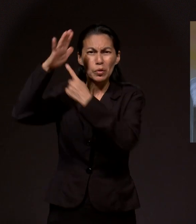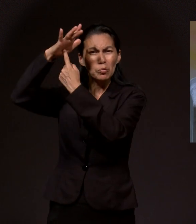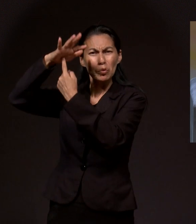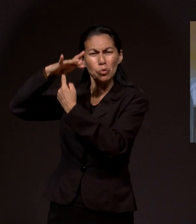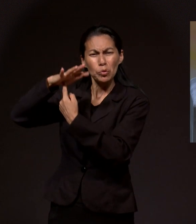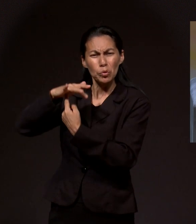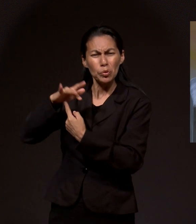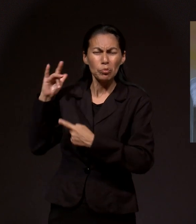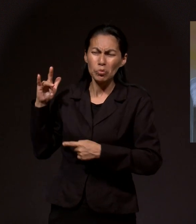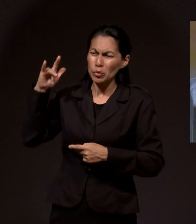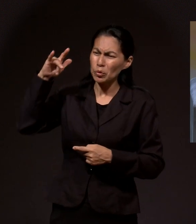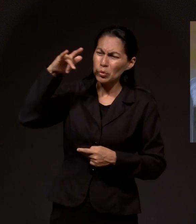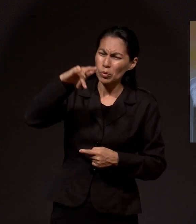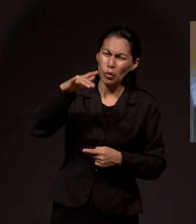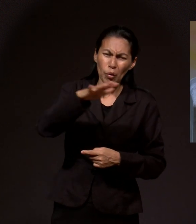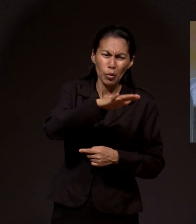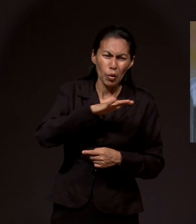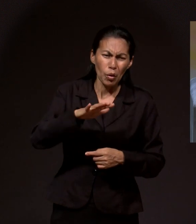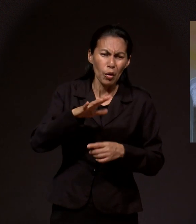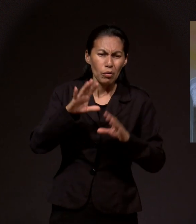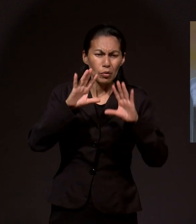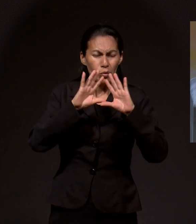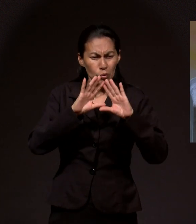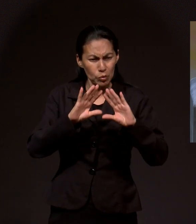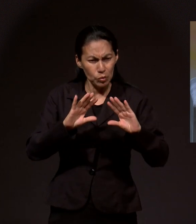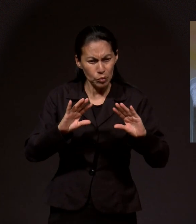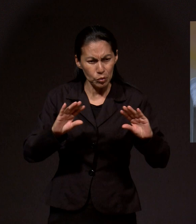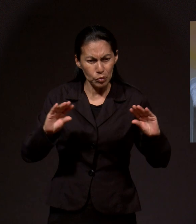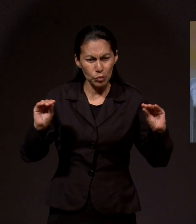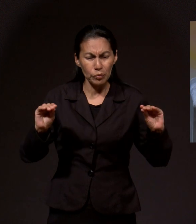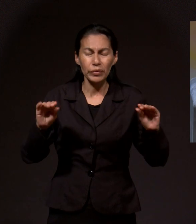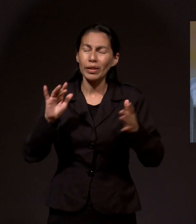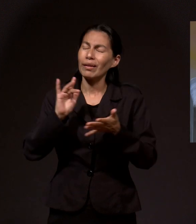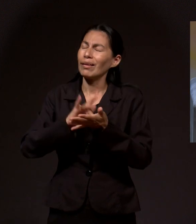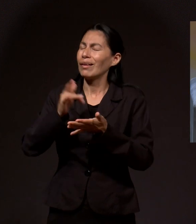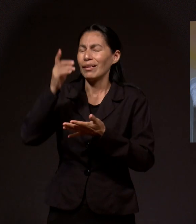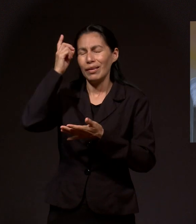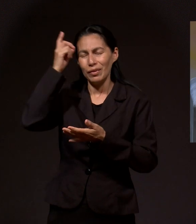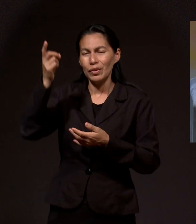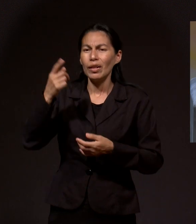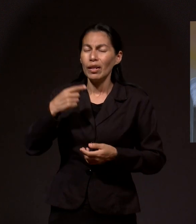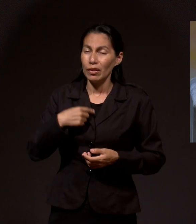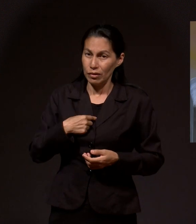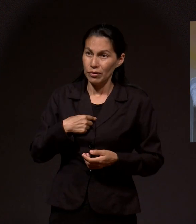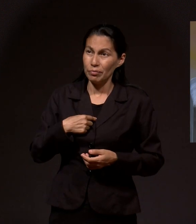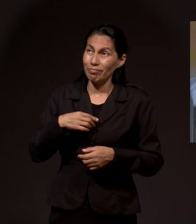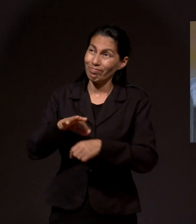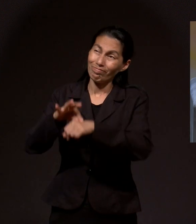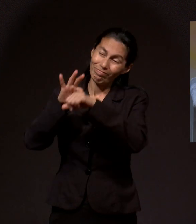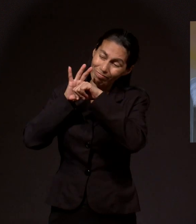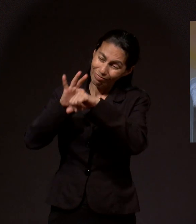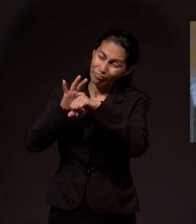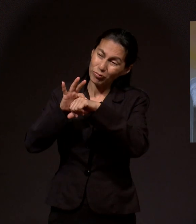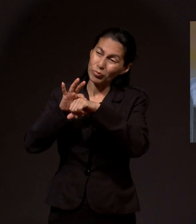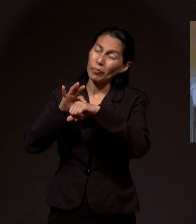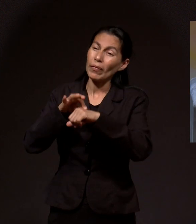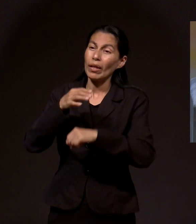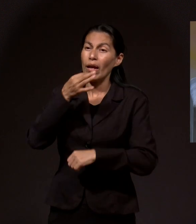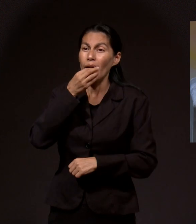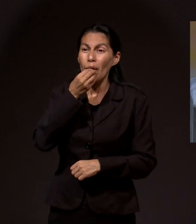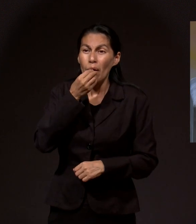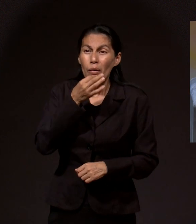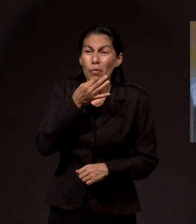helicópteros y aviones y todo, para que no pasara más. Y gracias a Dios, ahí comprobé que en momentos